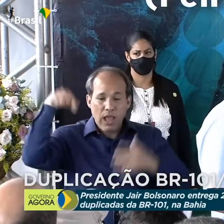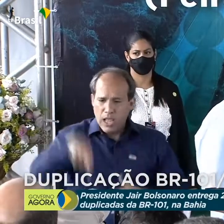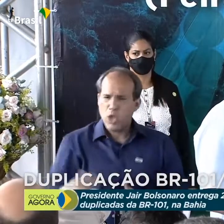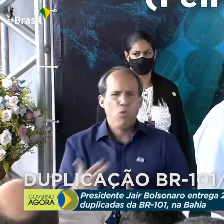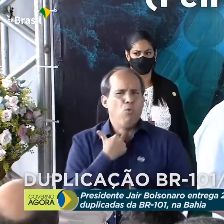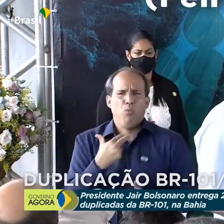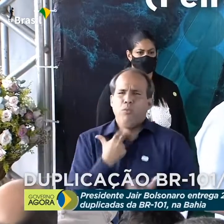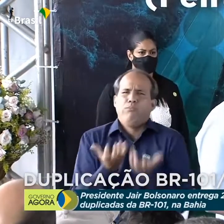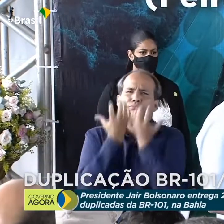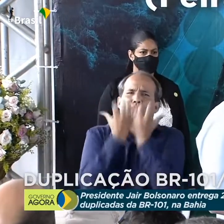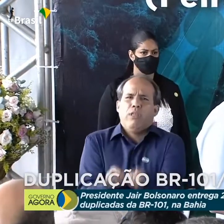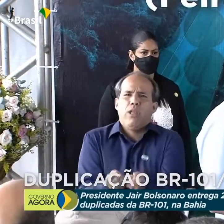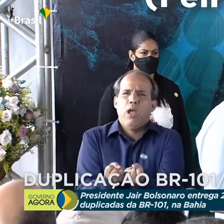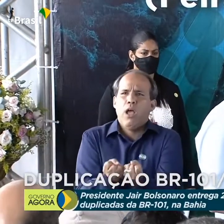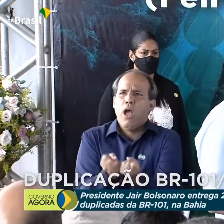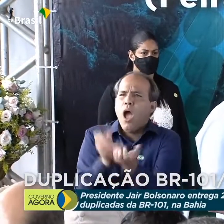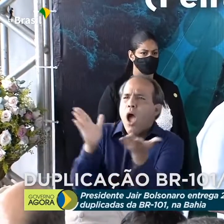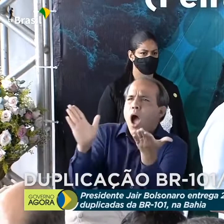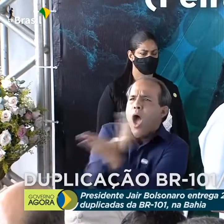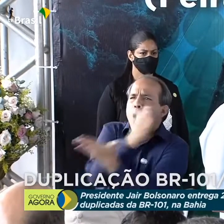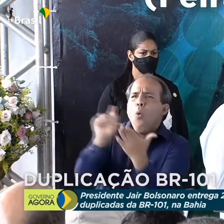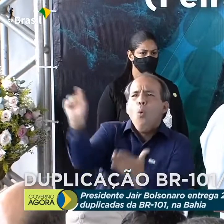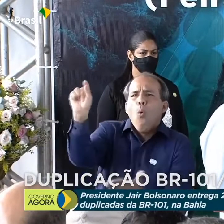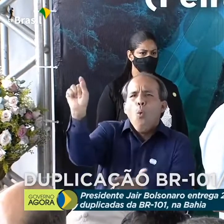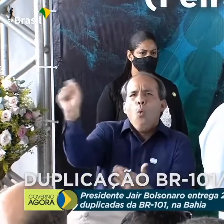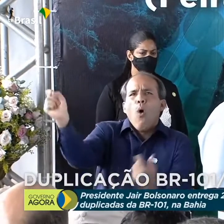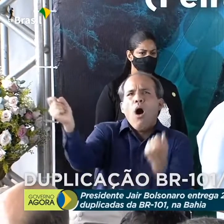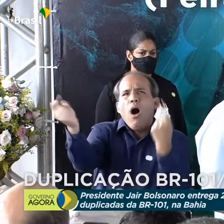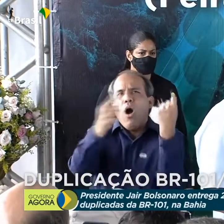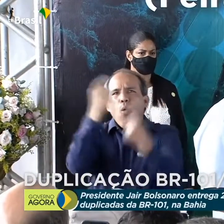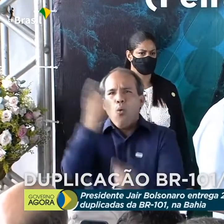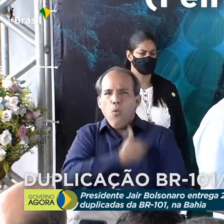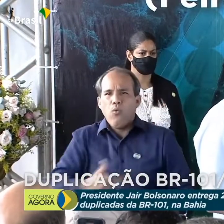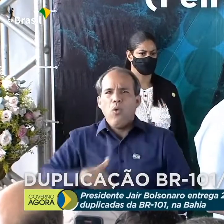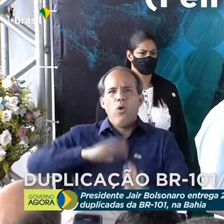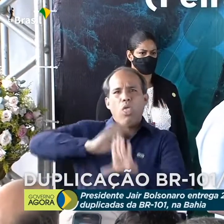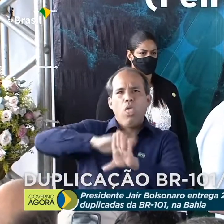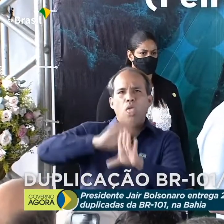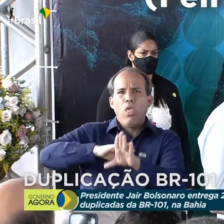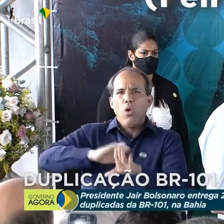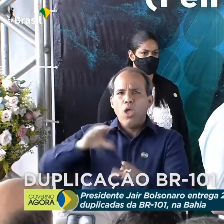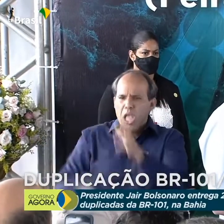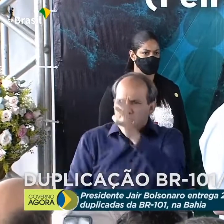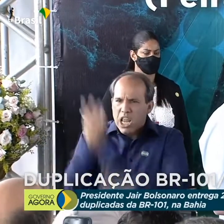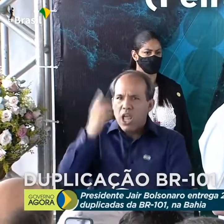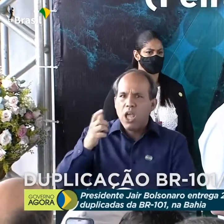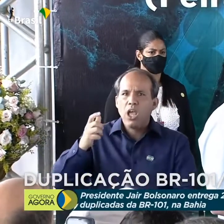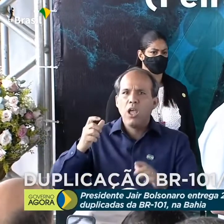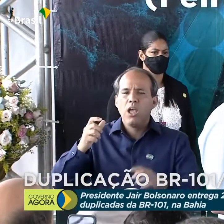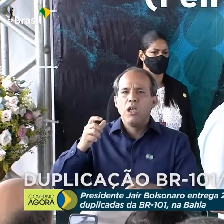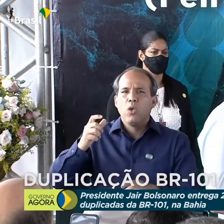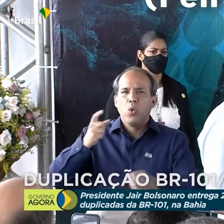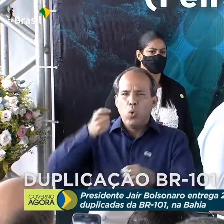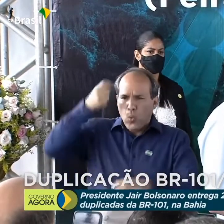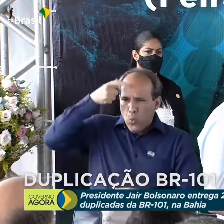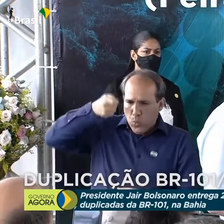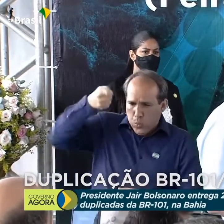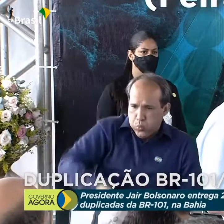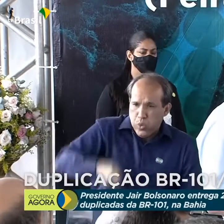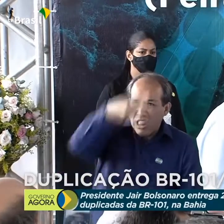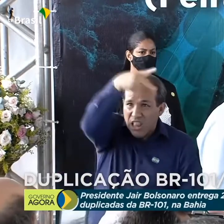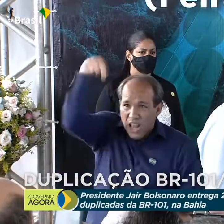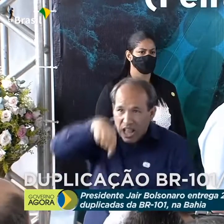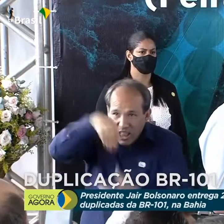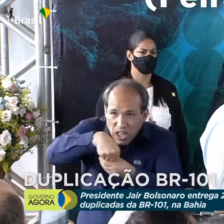admitir. Alguns pseudo-governadores querem pôr a ditadura no meio de vocês usando